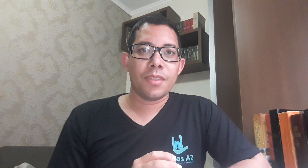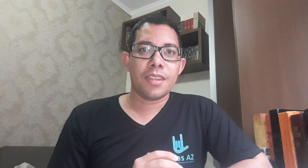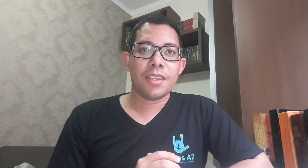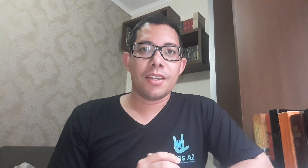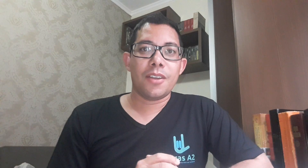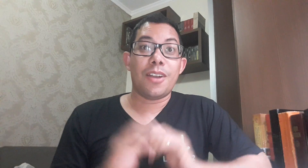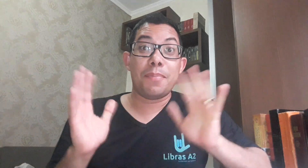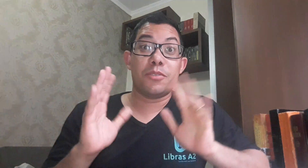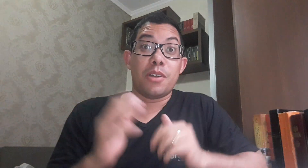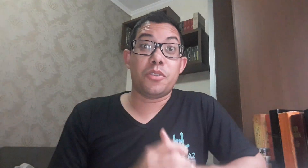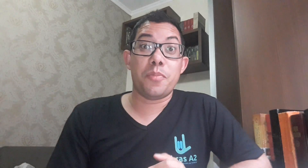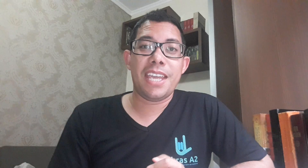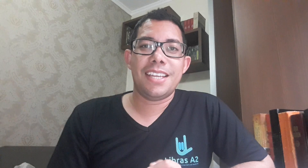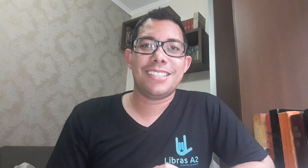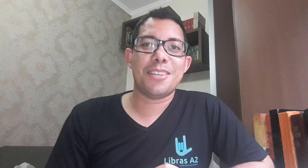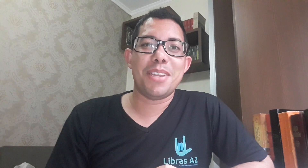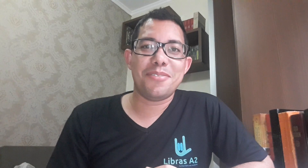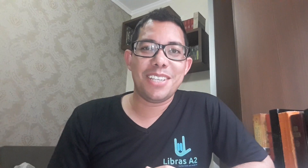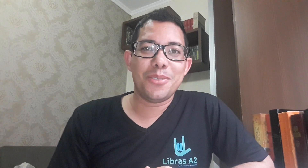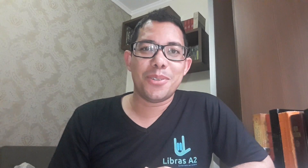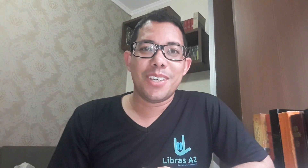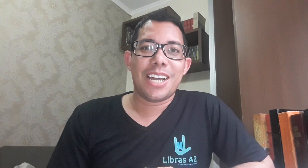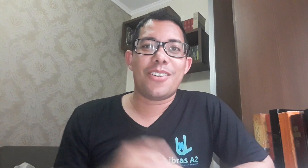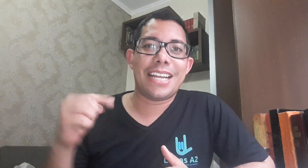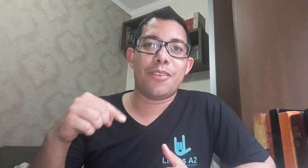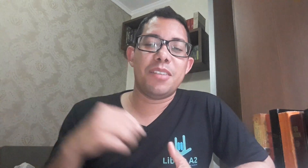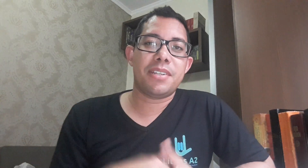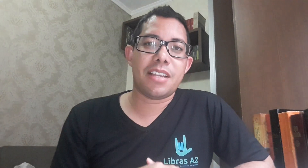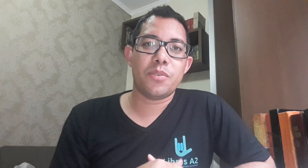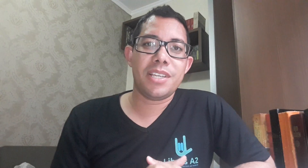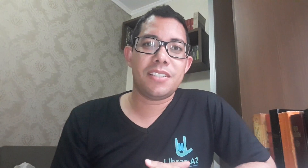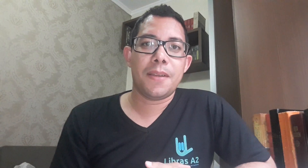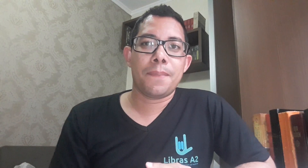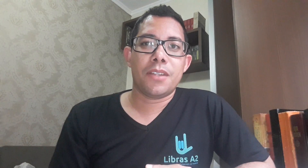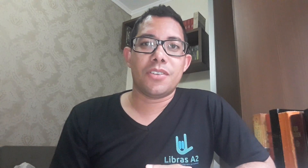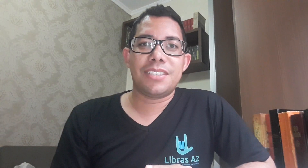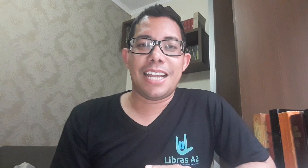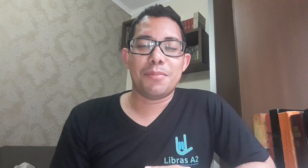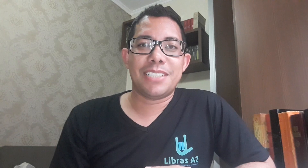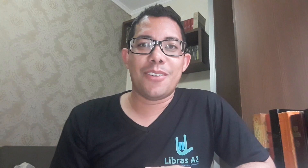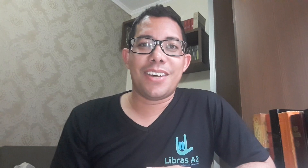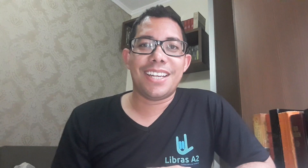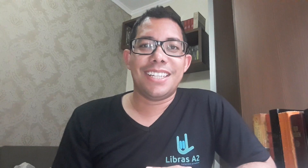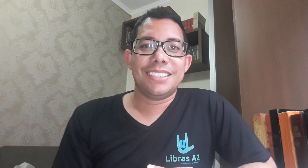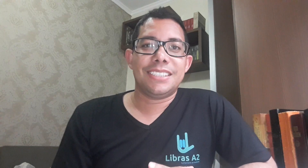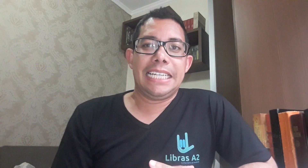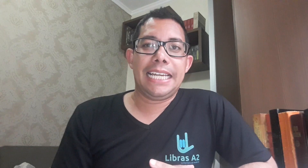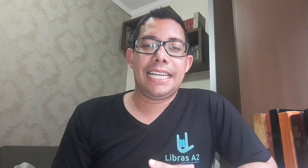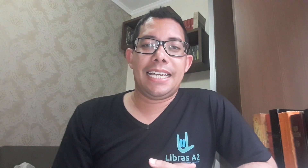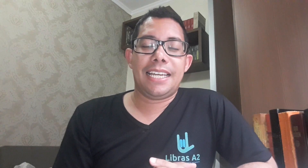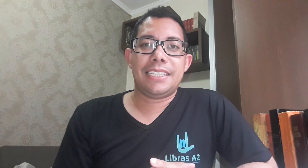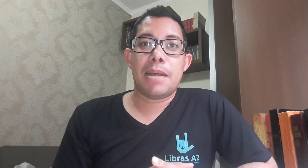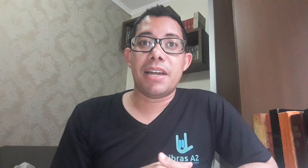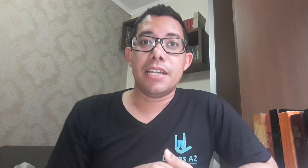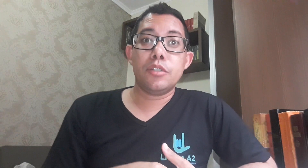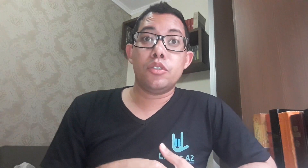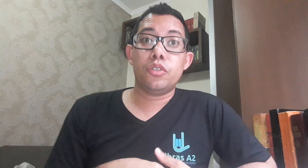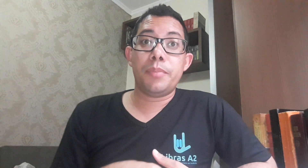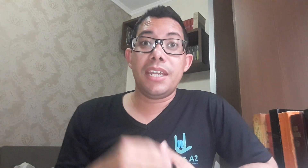Olá pessoal, tudo bem? Seja bem-vindo ao canal Libras A2. Nós estaremos agora trabalhando sobre